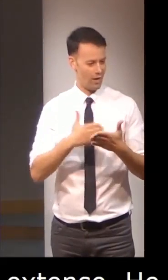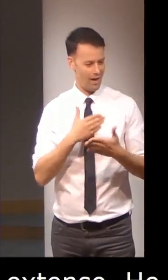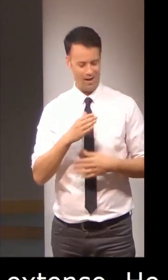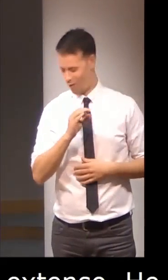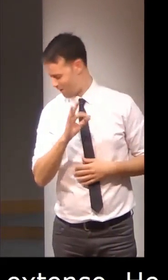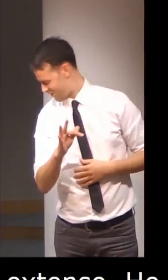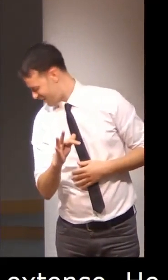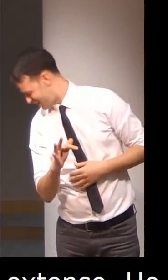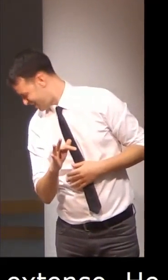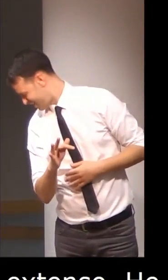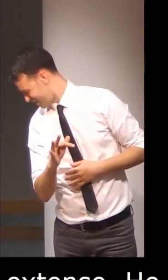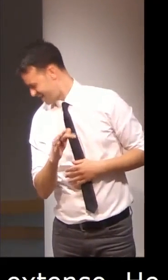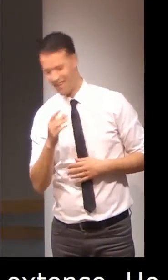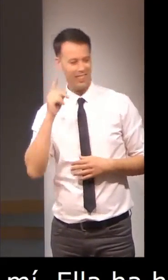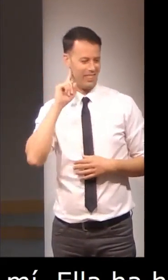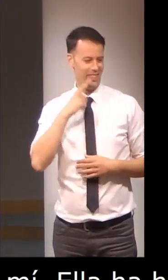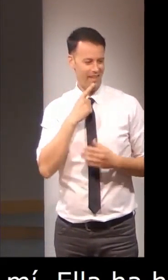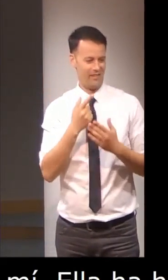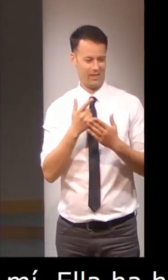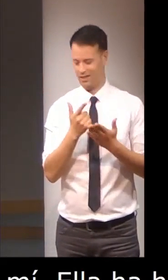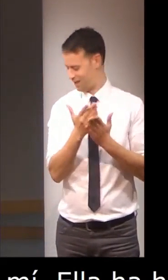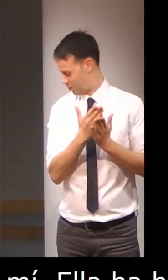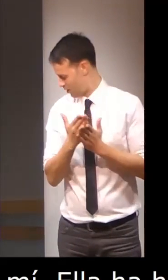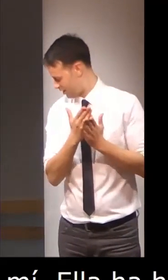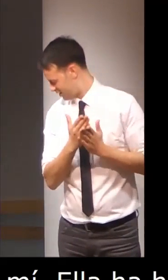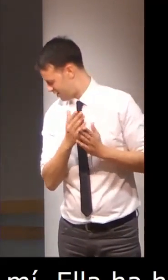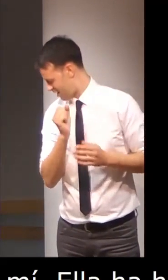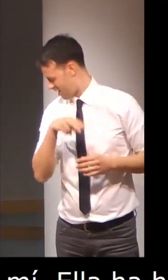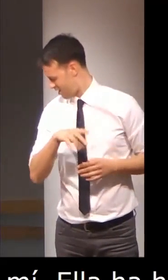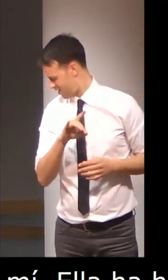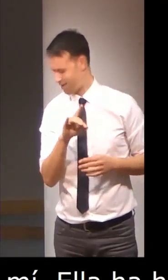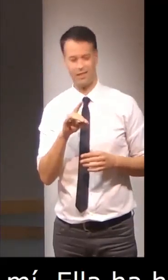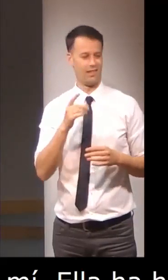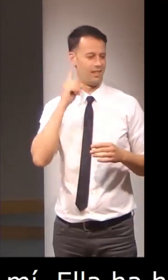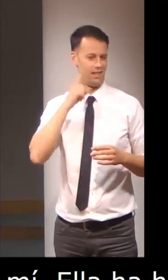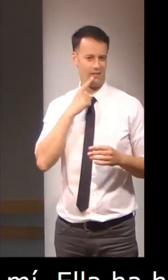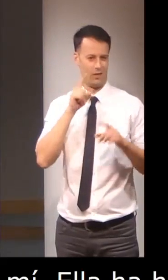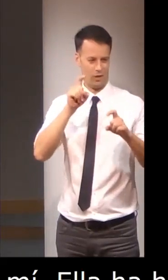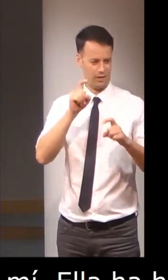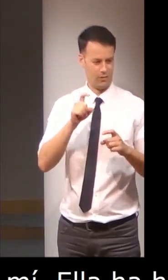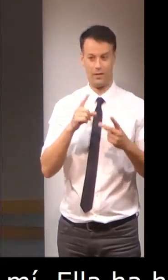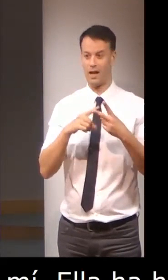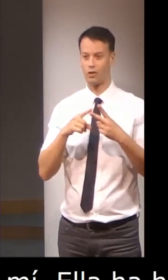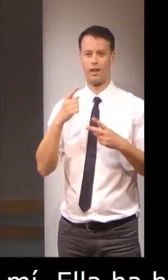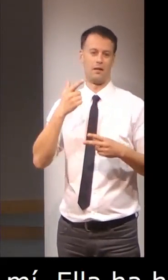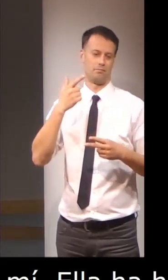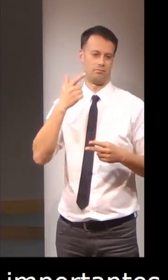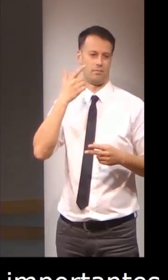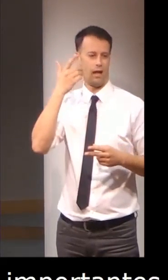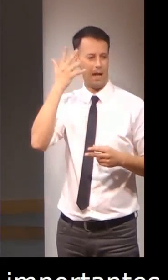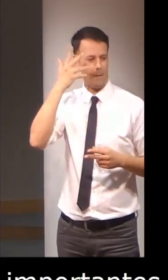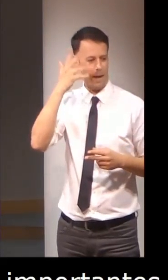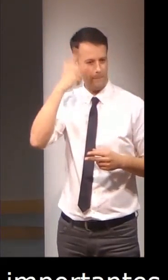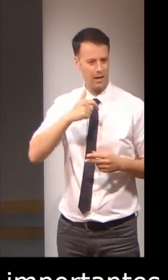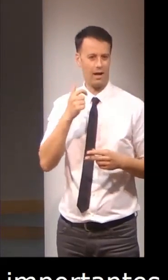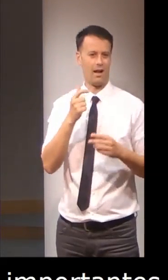Study of Deaf Studies and Deaf Education y